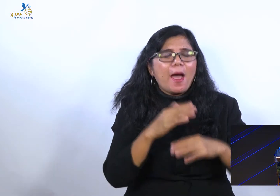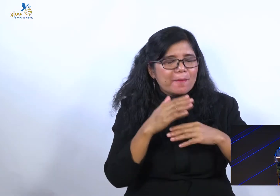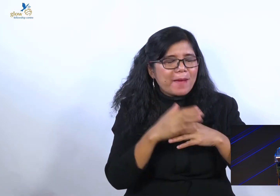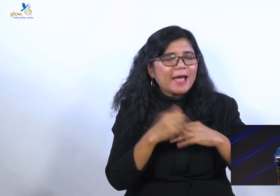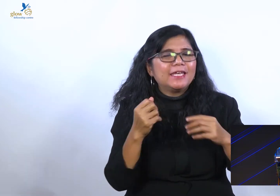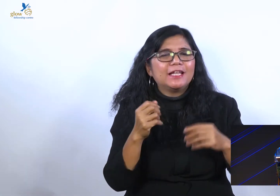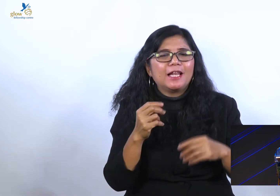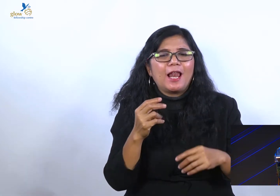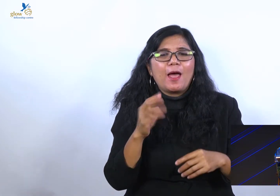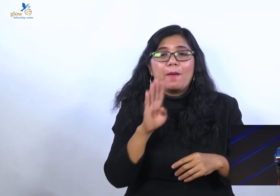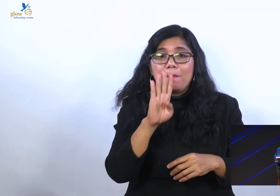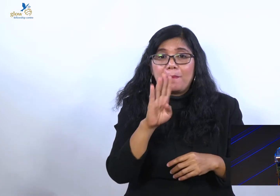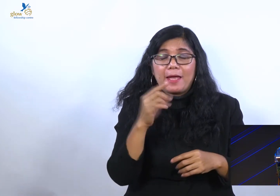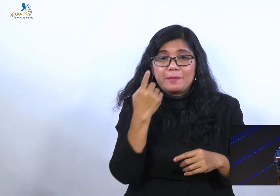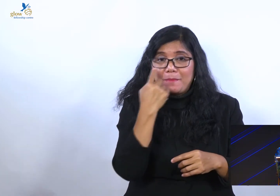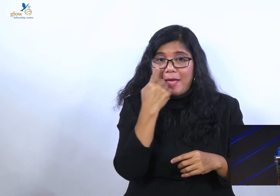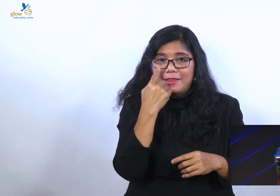mata.